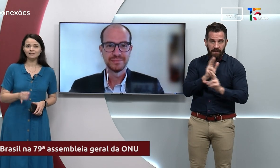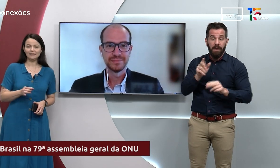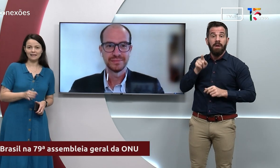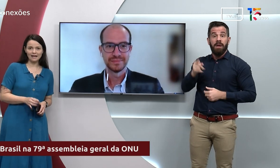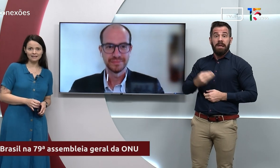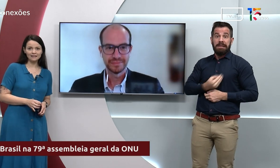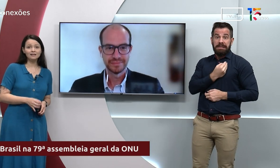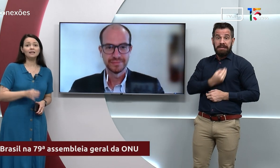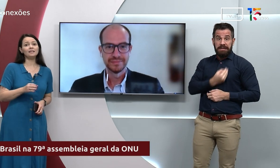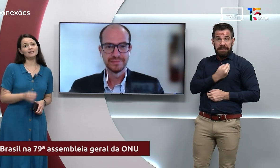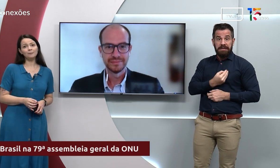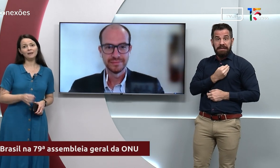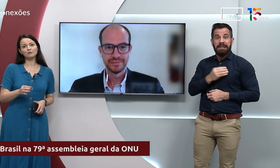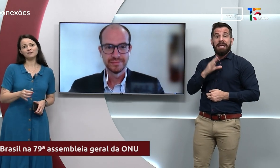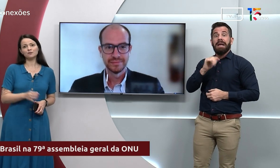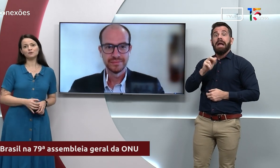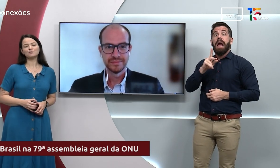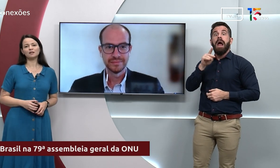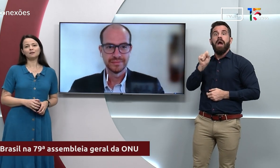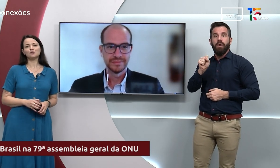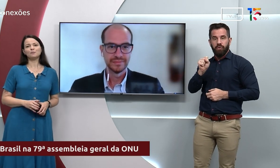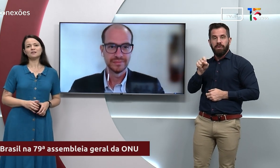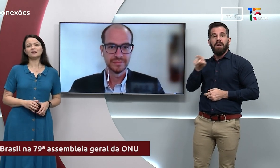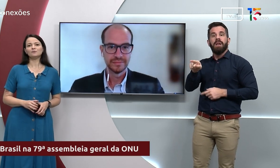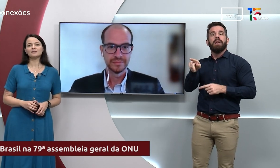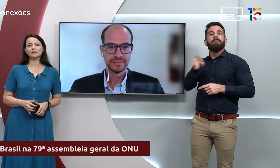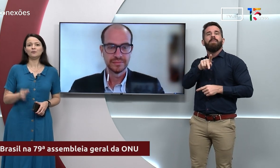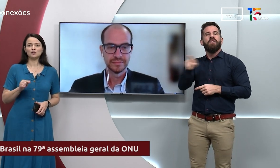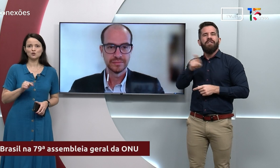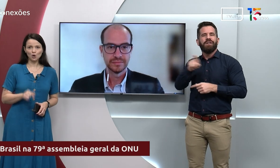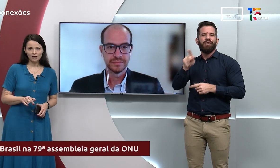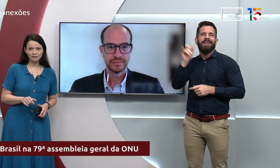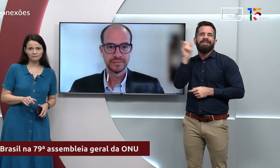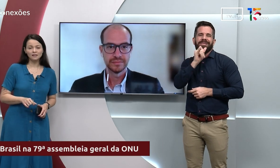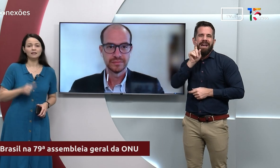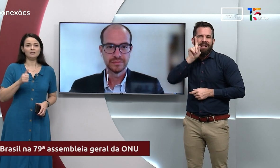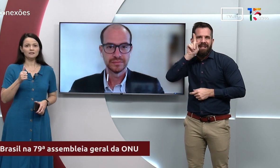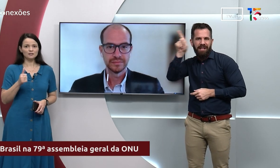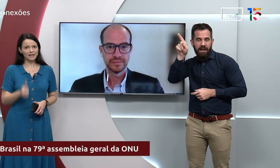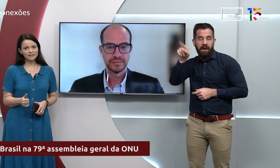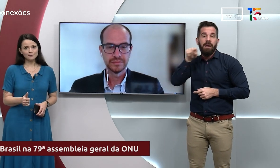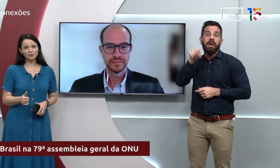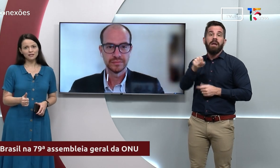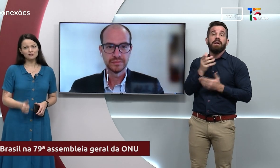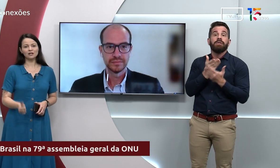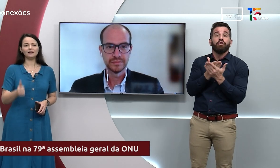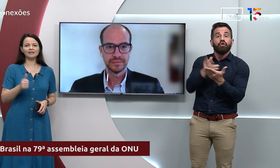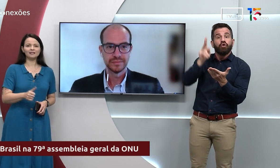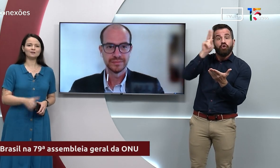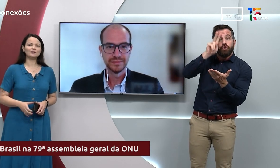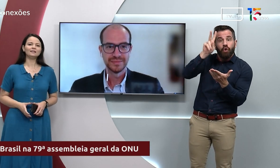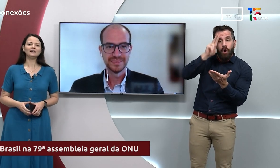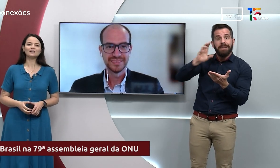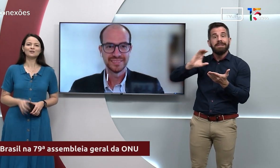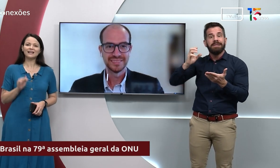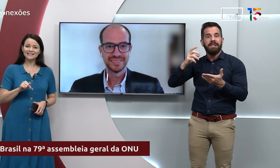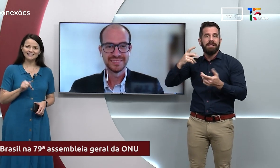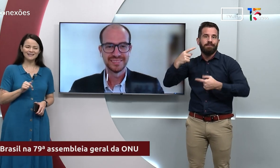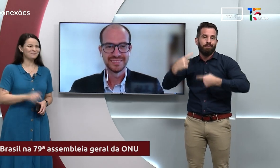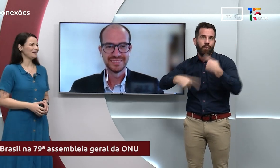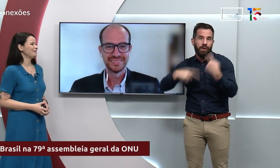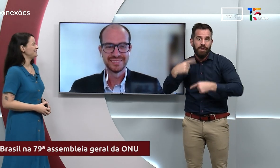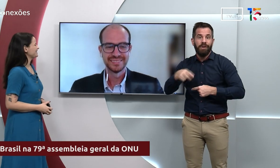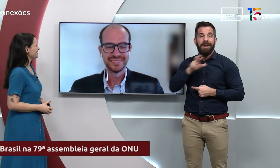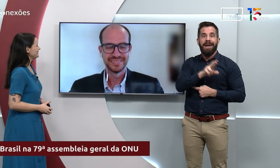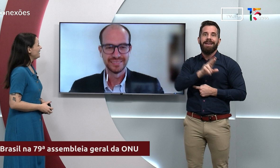Pádua, na Itália, e também professor dos programas de pós-graduação em História, em Ciência Política e em Relações Internacionais,